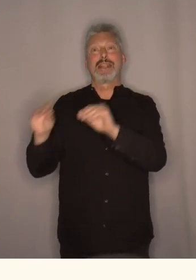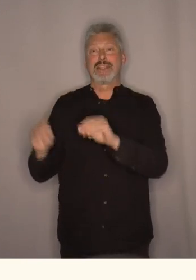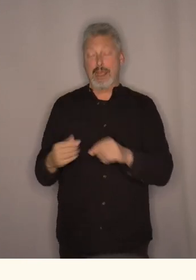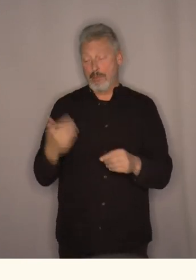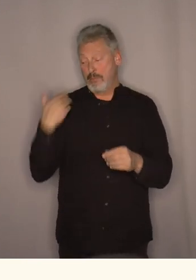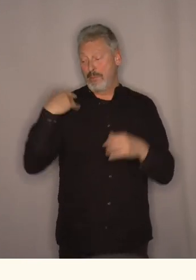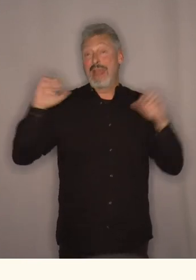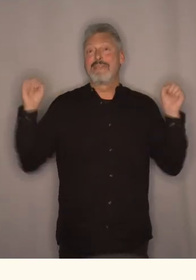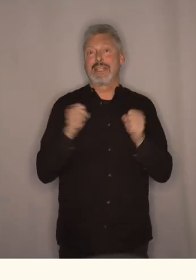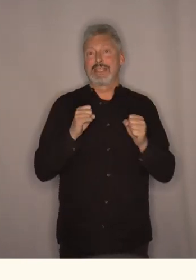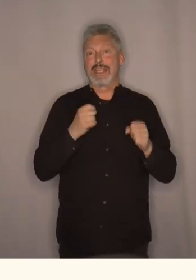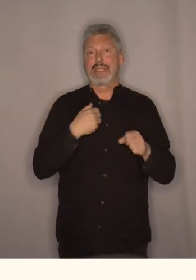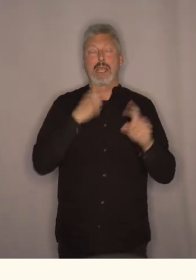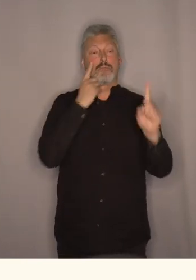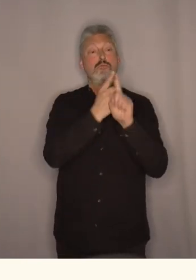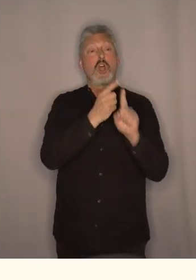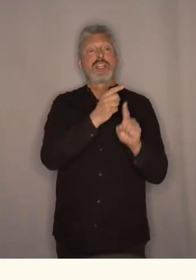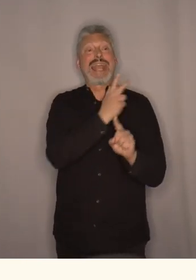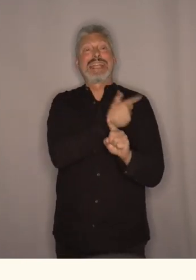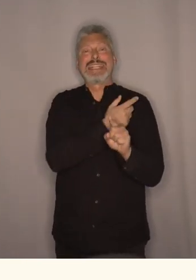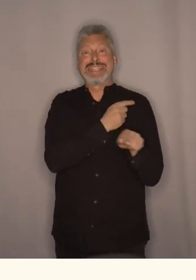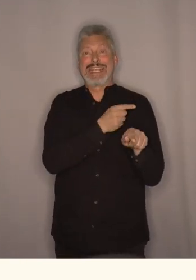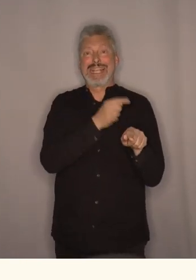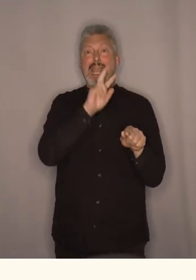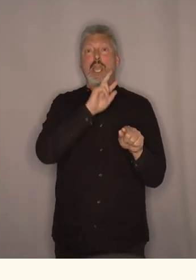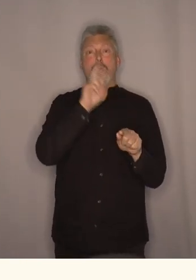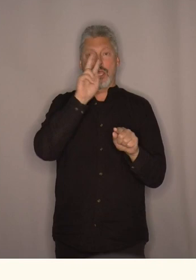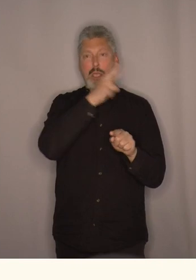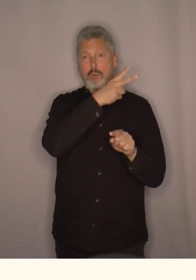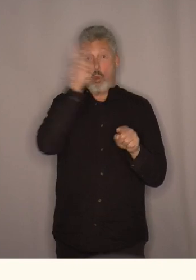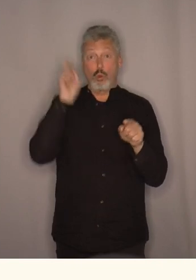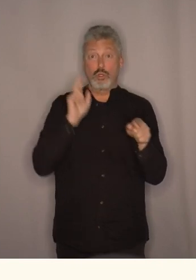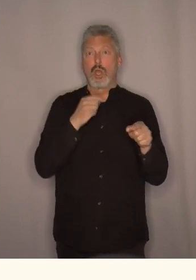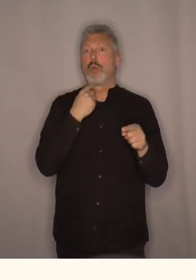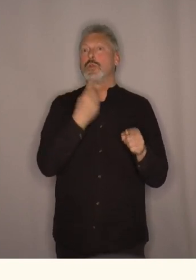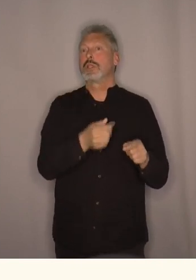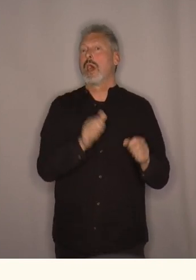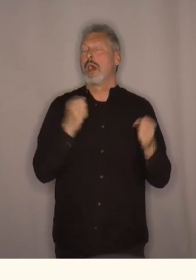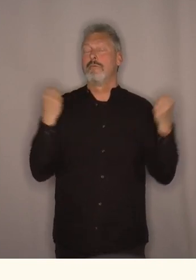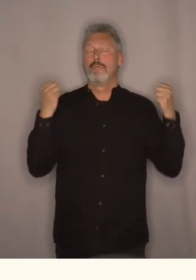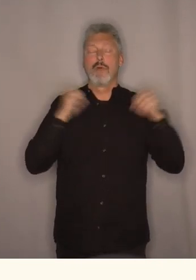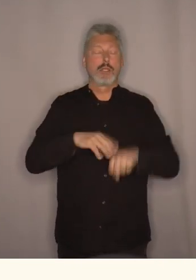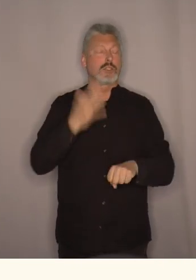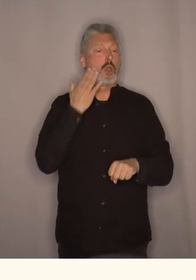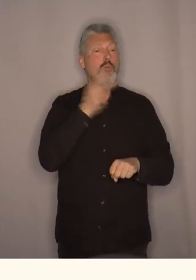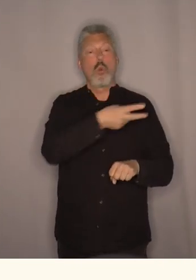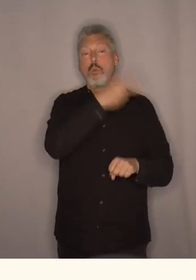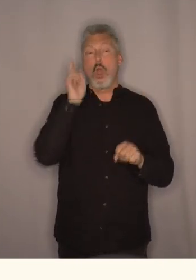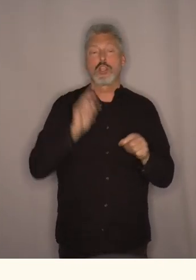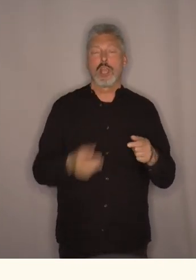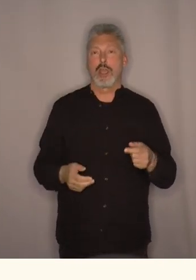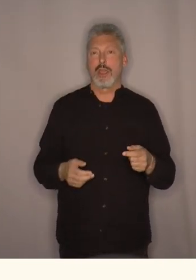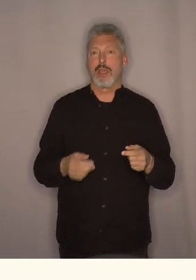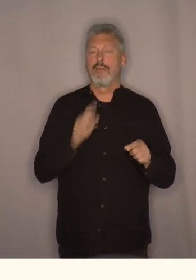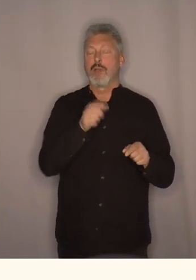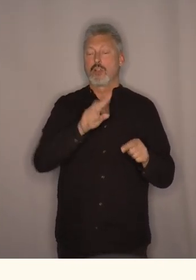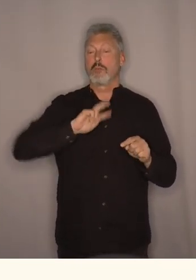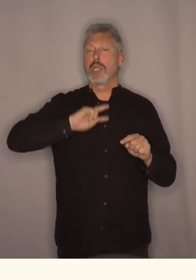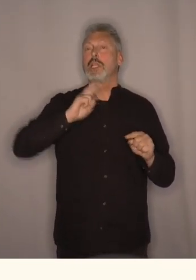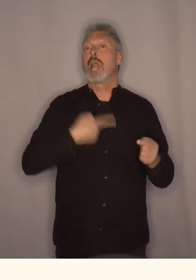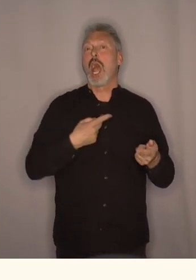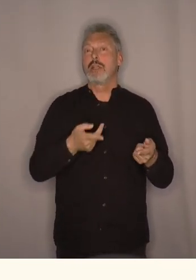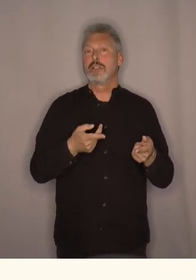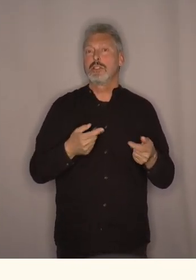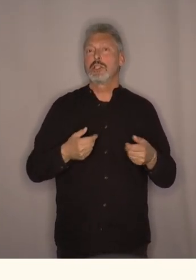i vinter så traf jeg Christine i Bodø Christine fortalte meg at det var vanskelig å bo i byen og som trans så